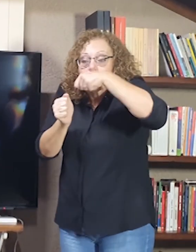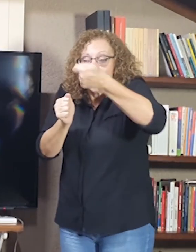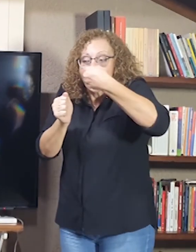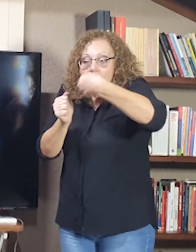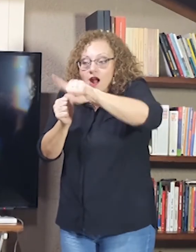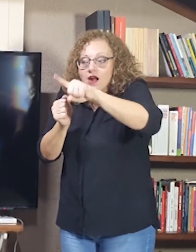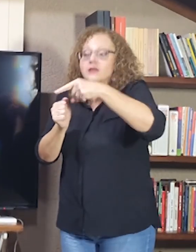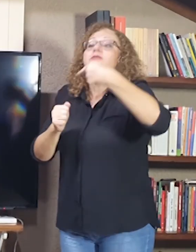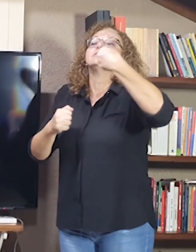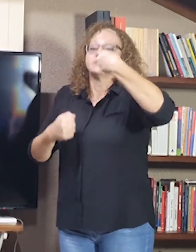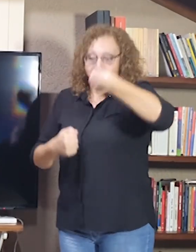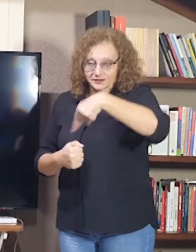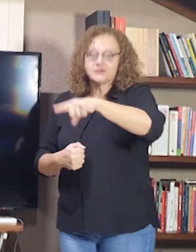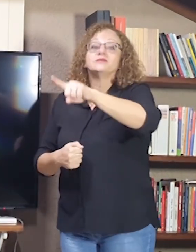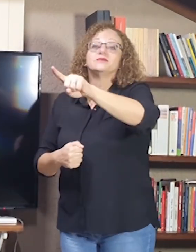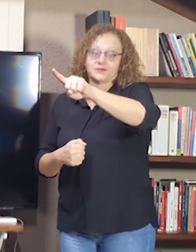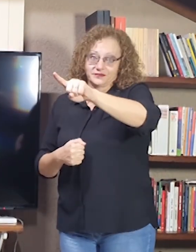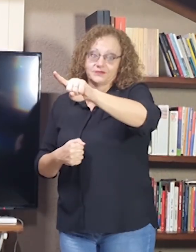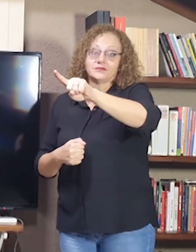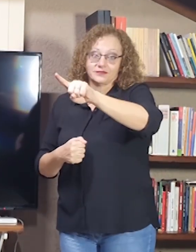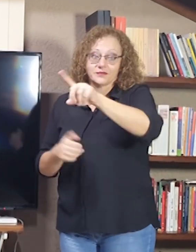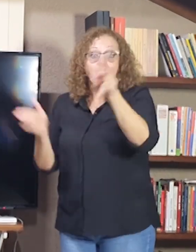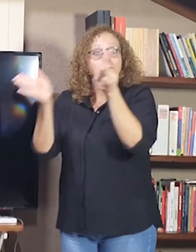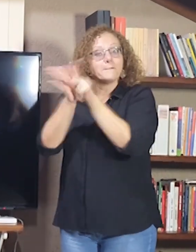Eu ir. Isso é foco.